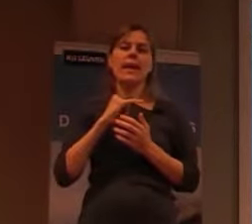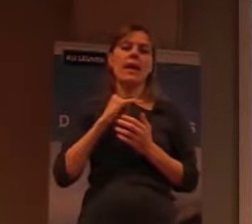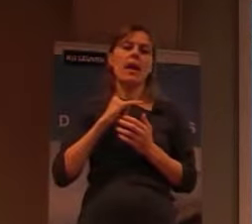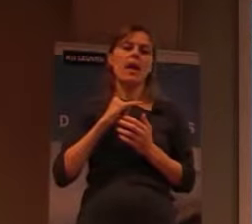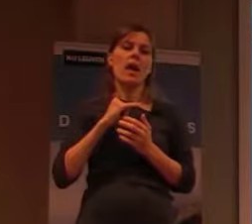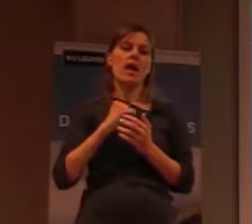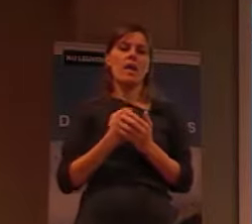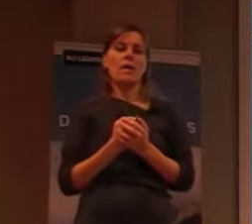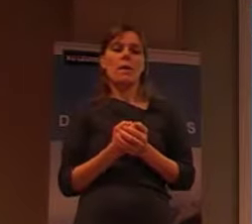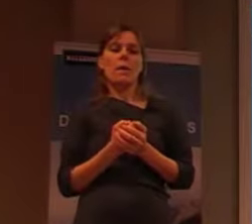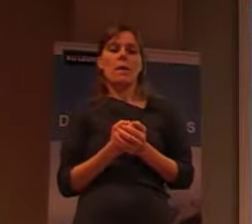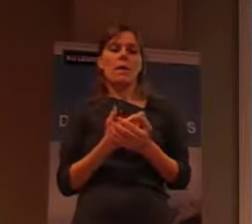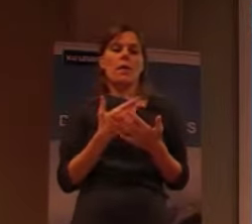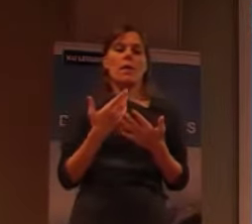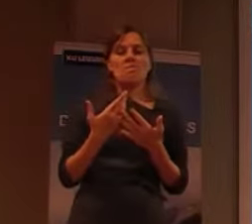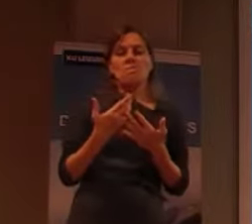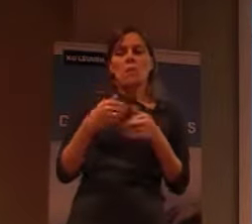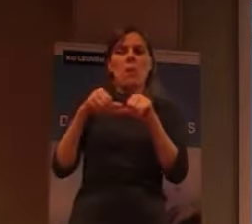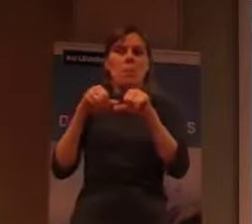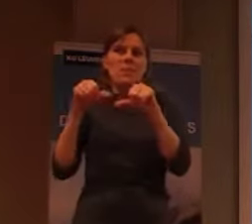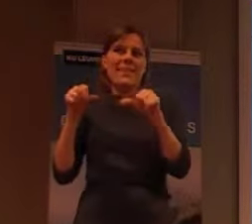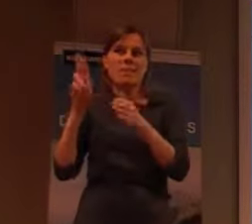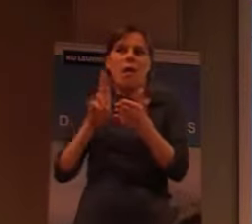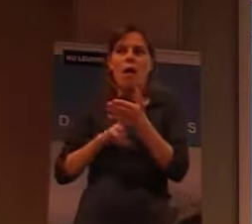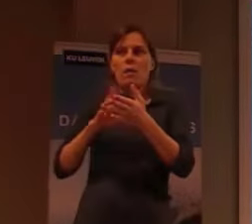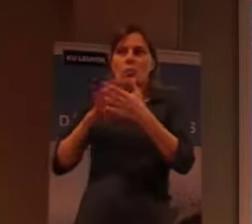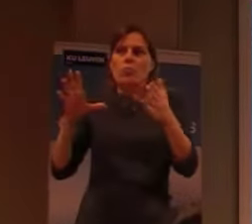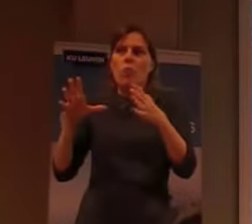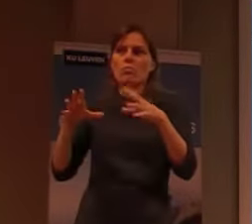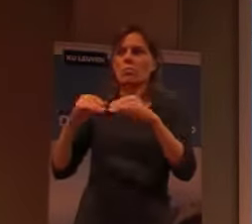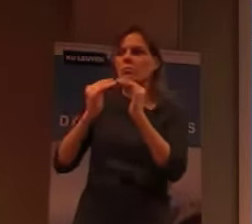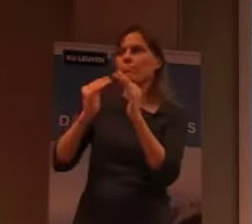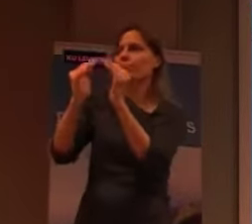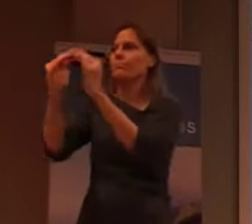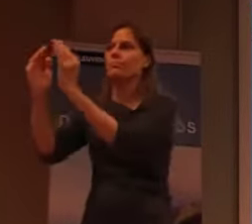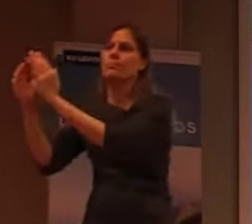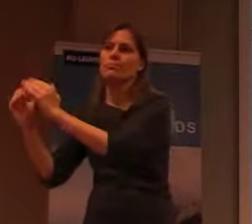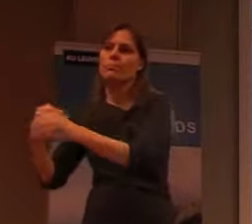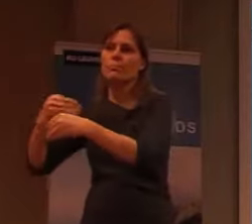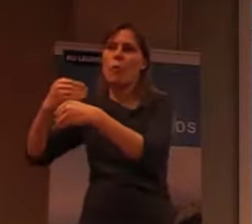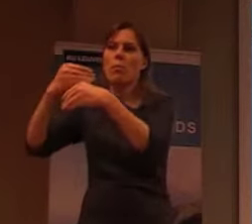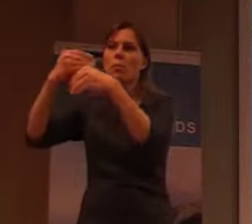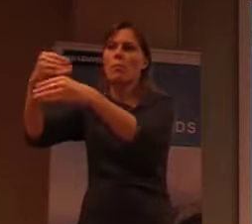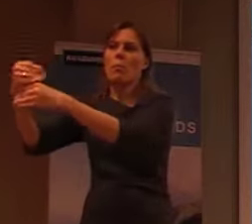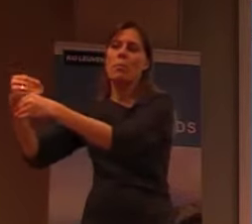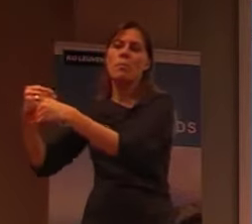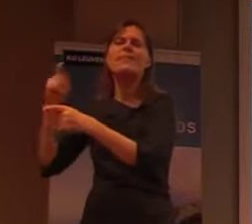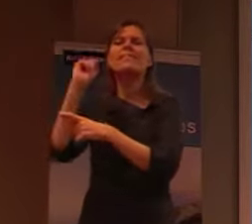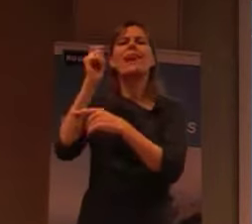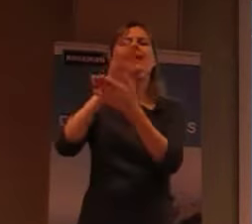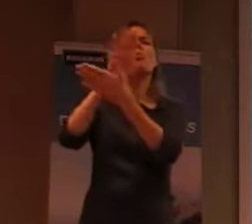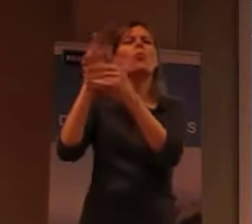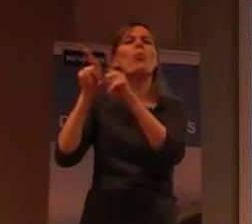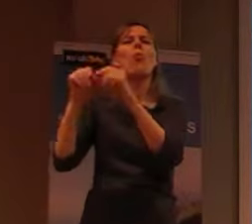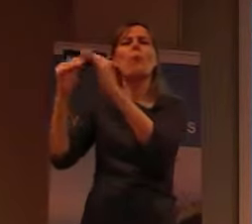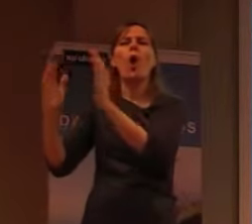nederzetting te plaatsen. Met heel veel gebouwen. En straks ga ik een aantal van die gebouwen laten zien.